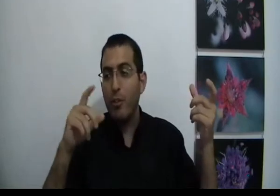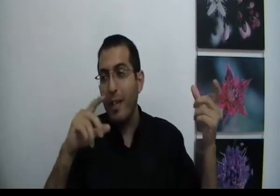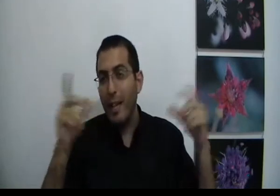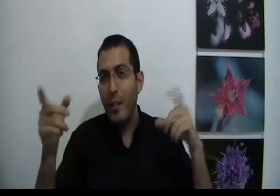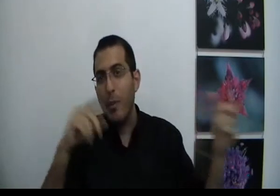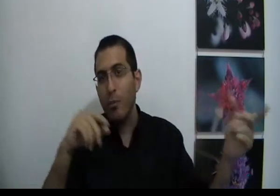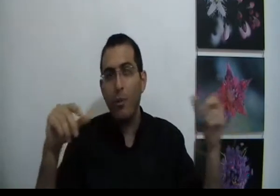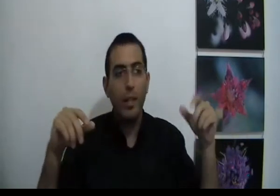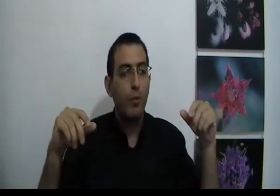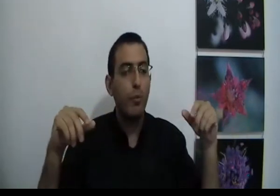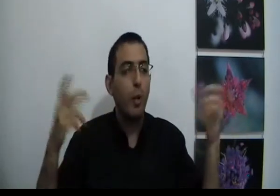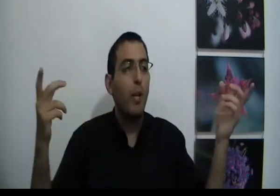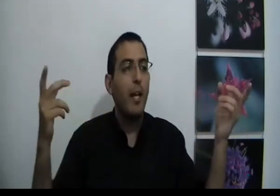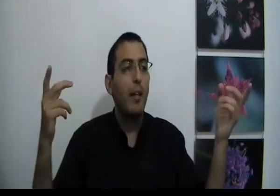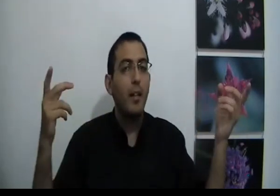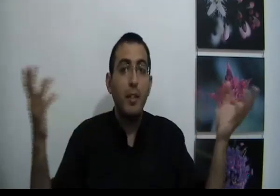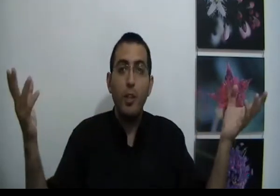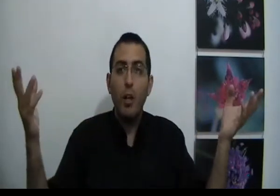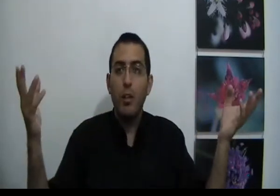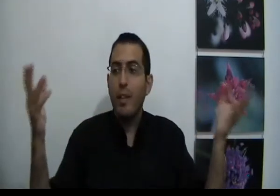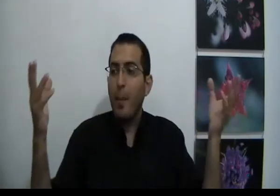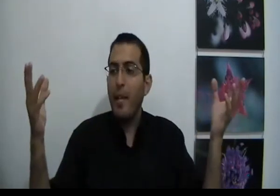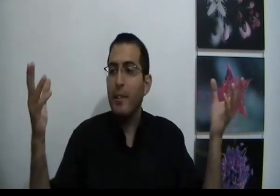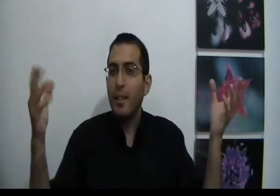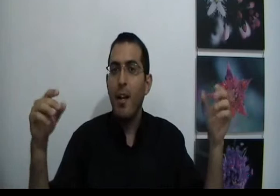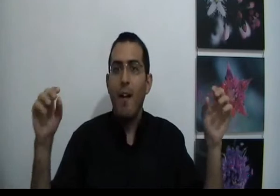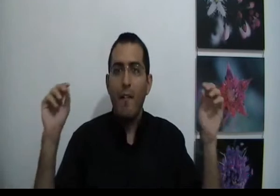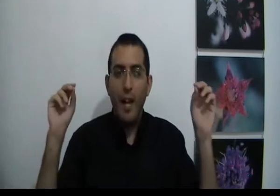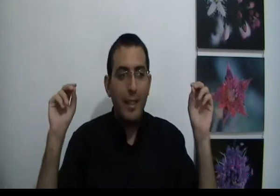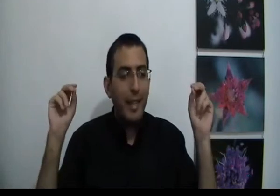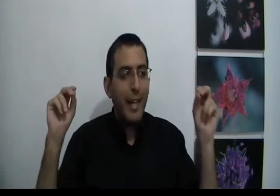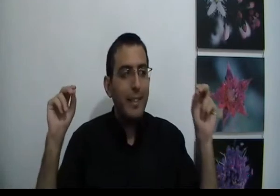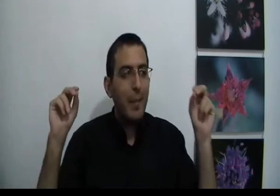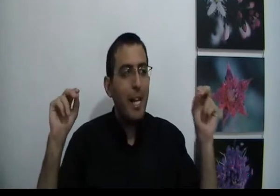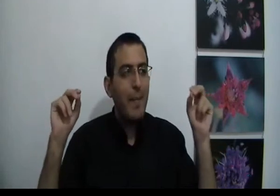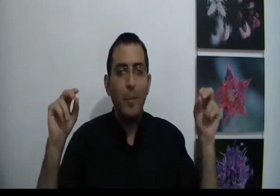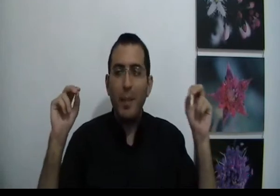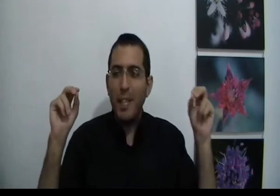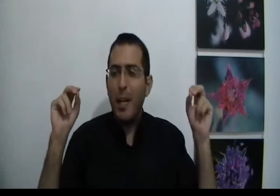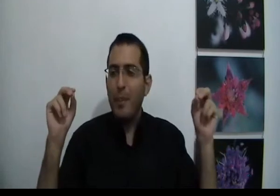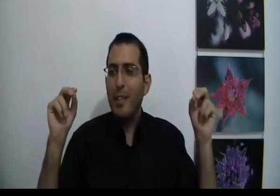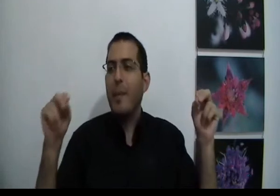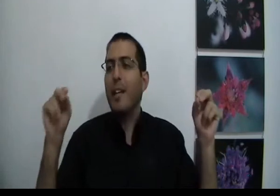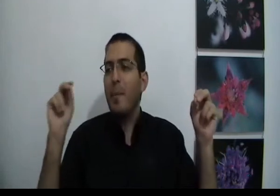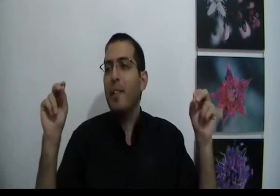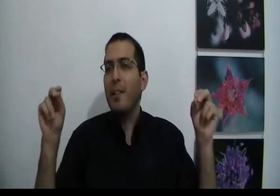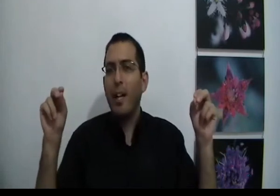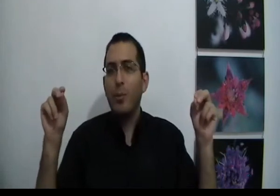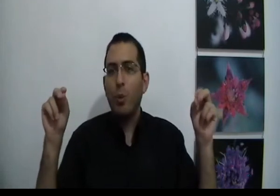ואני אומר שהוא טוב על הטוב שורה אולי תבדוק תחפש ודגש על המילה אמת האם באמת הדבר הזה הוא טוב